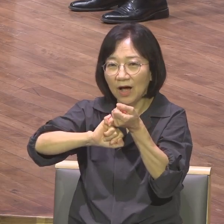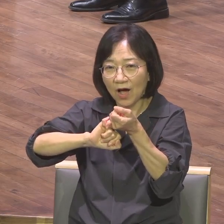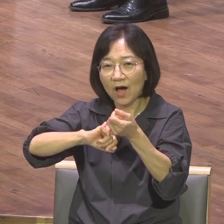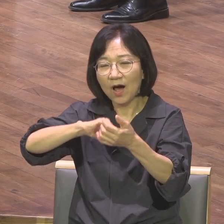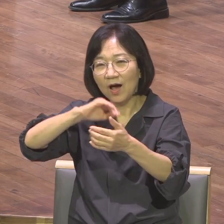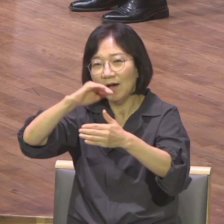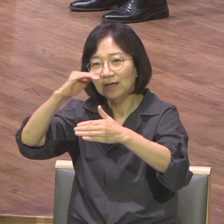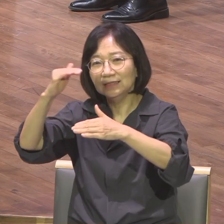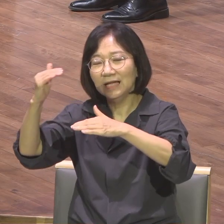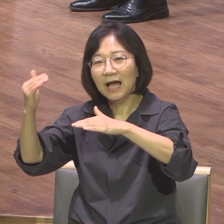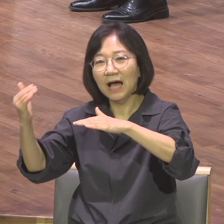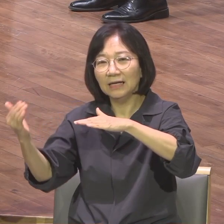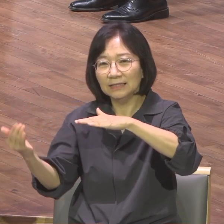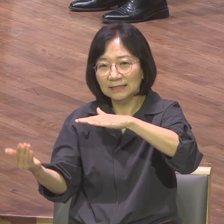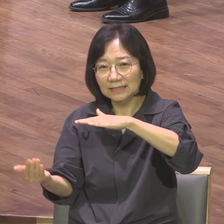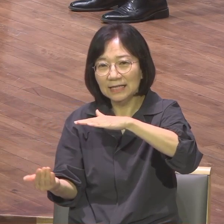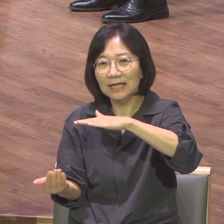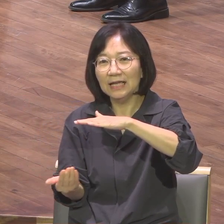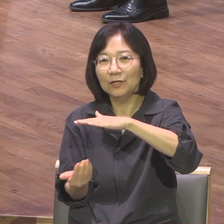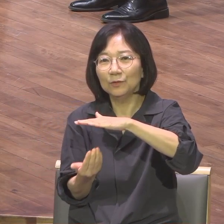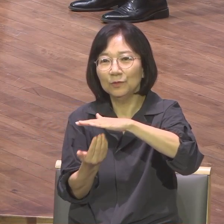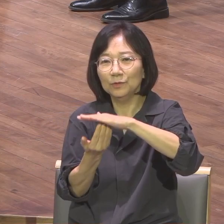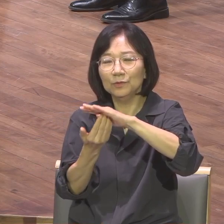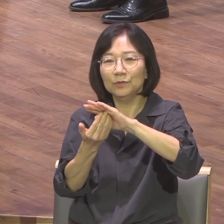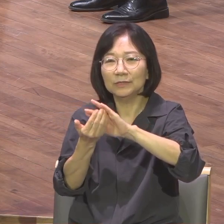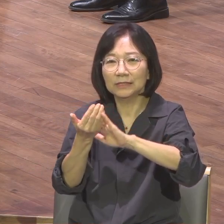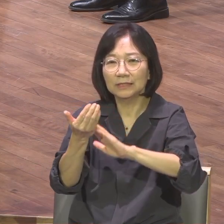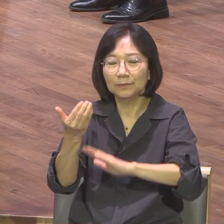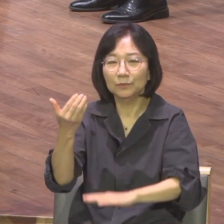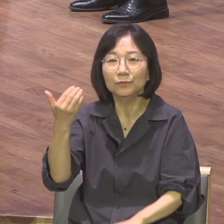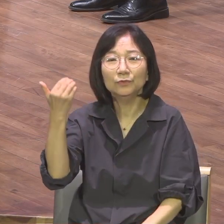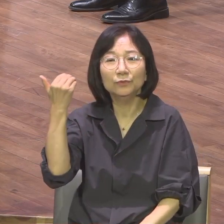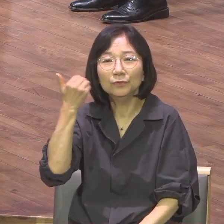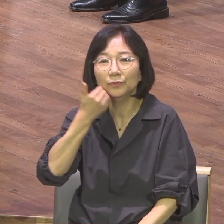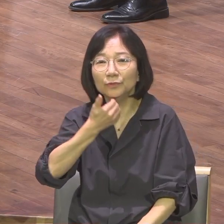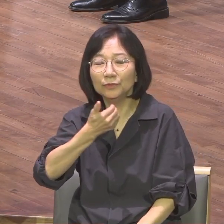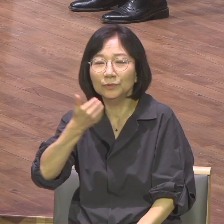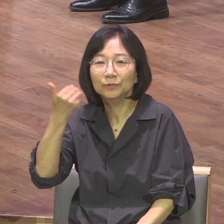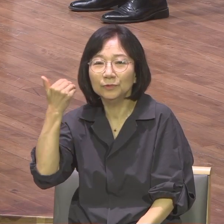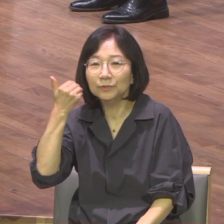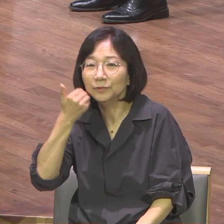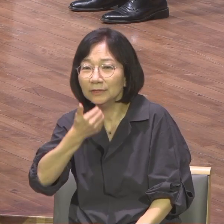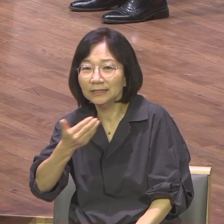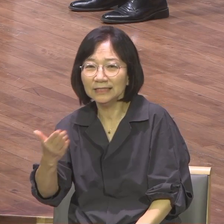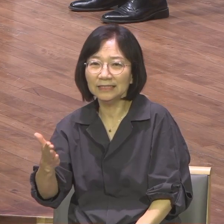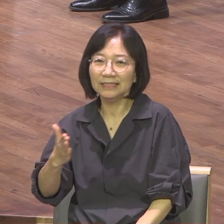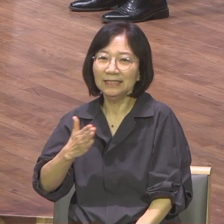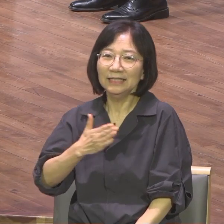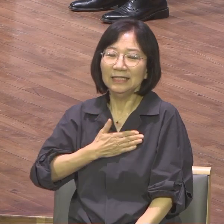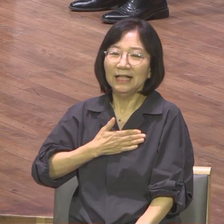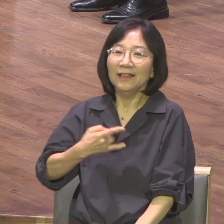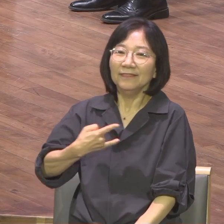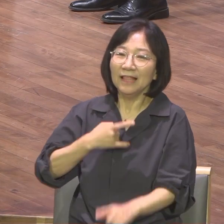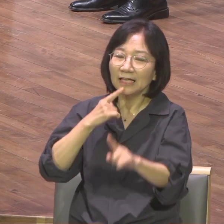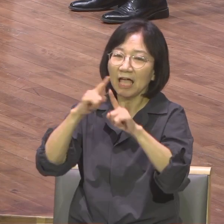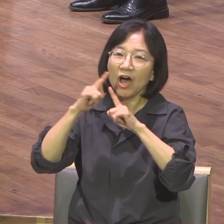그리스도 번역을 번역을 이루실 그분은 내게